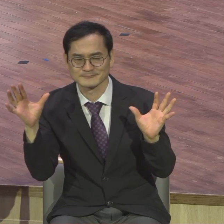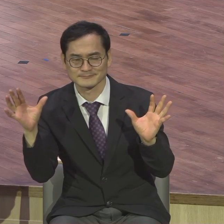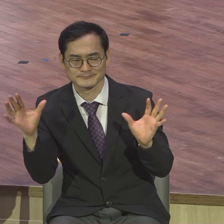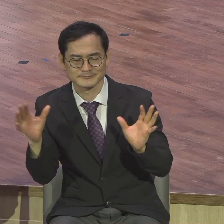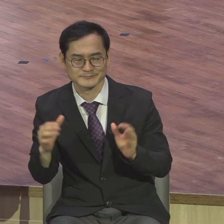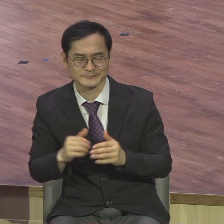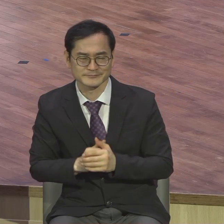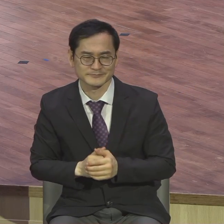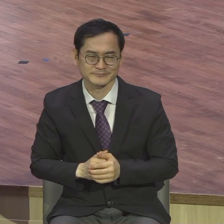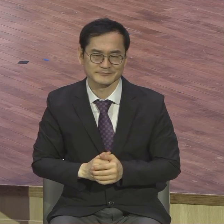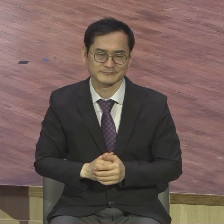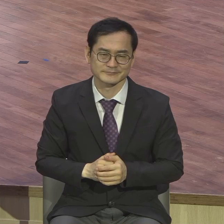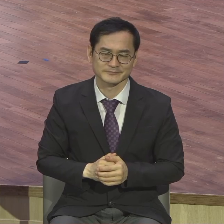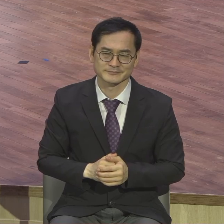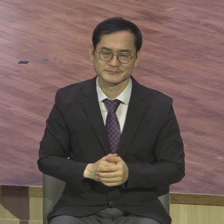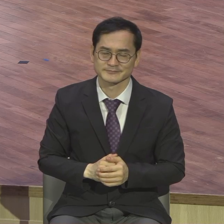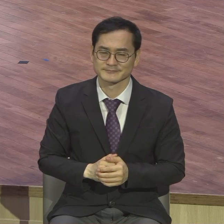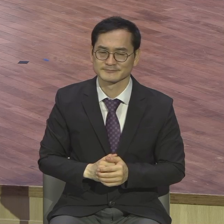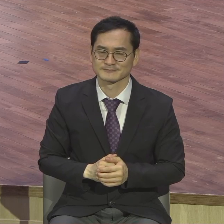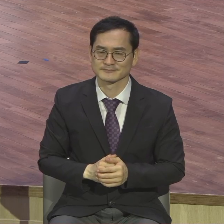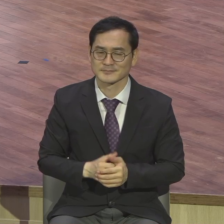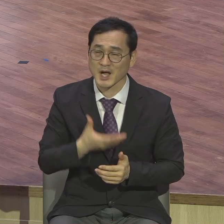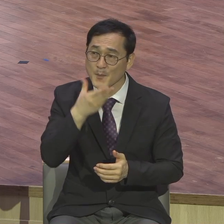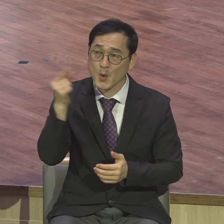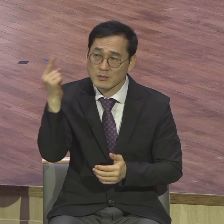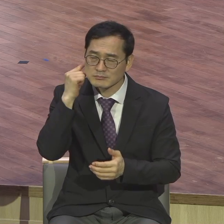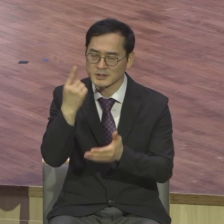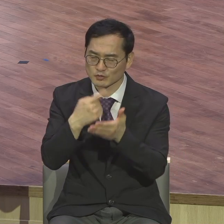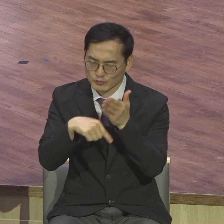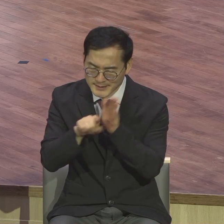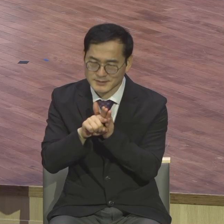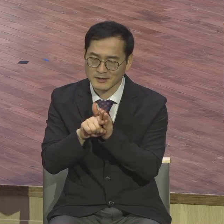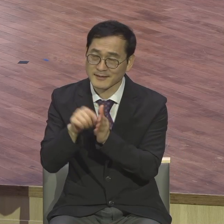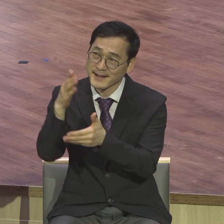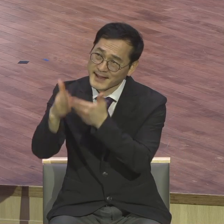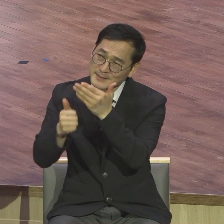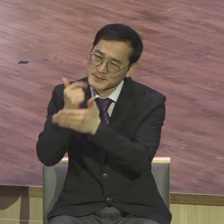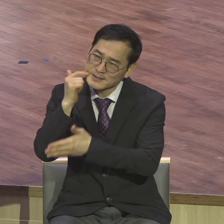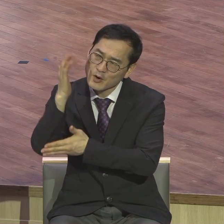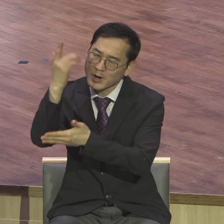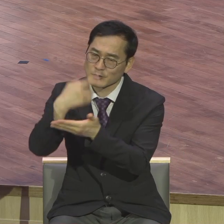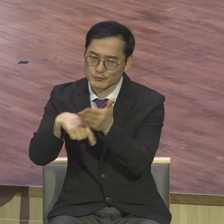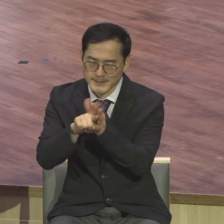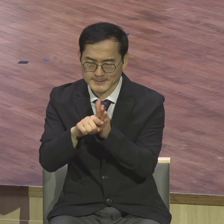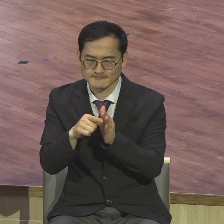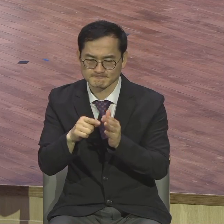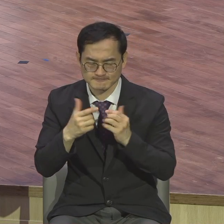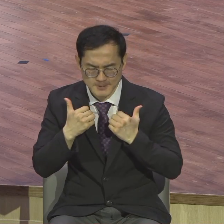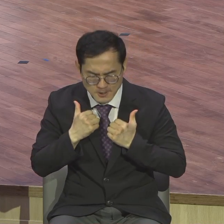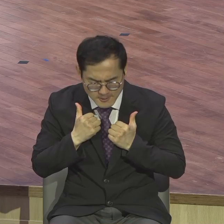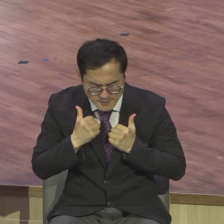복음에 유익한 삶을 사는 그런 영적 자세를 가지시기를 주인으로 축복합니다